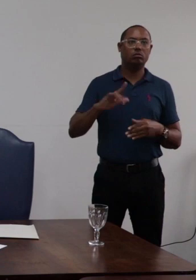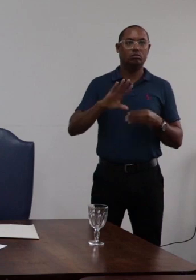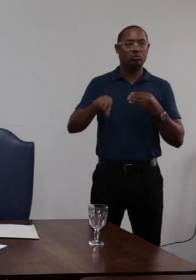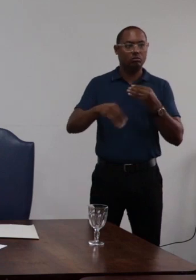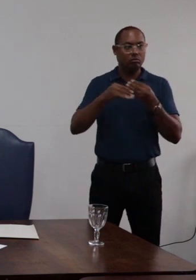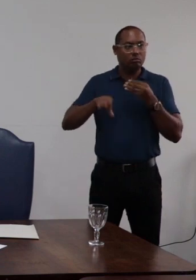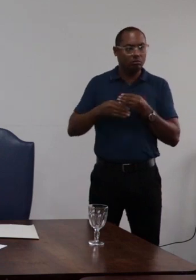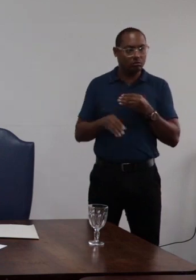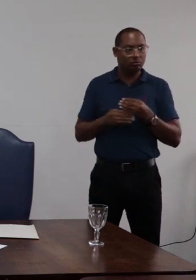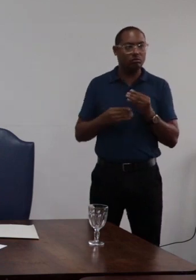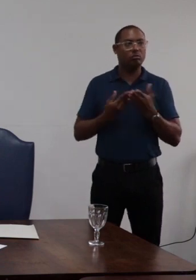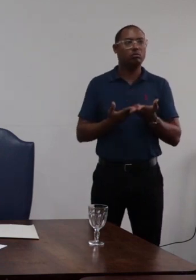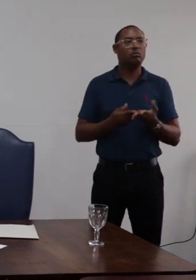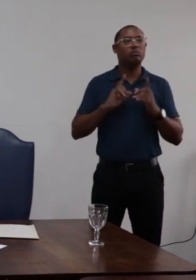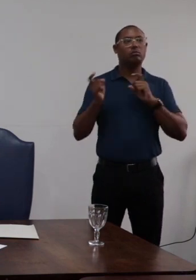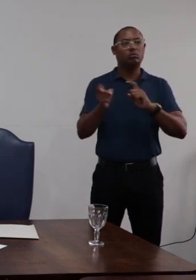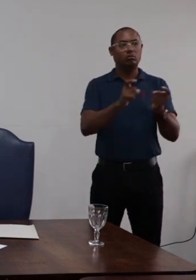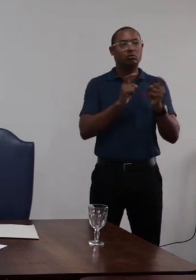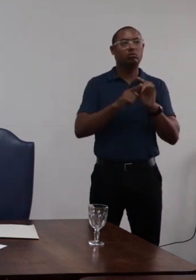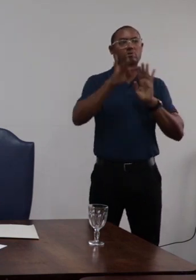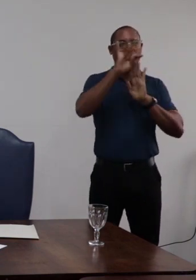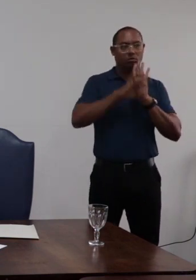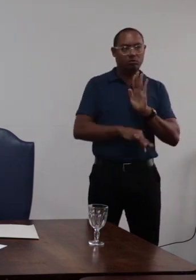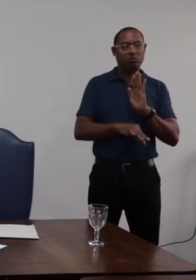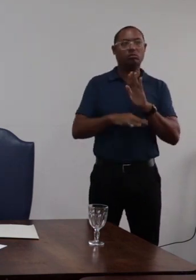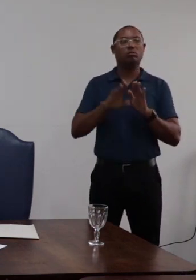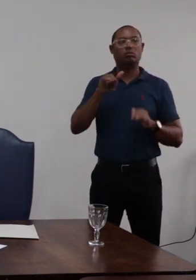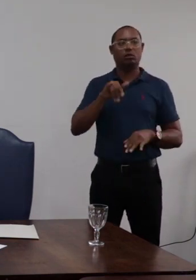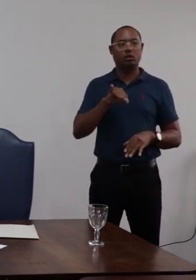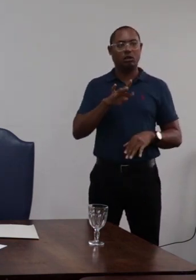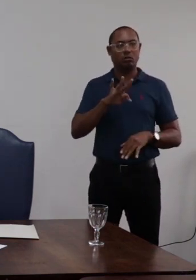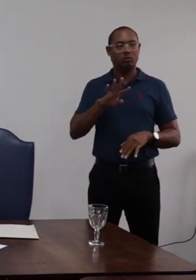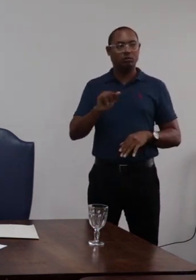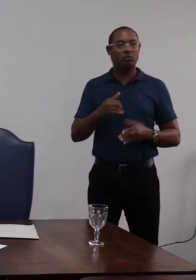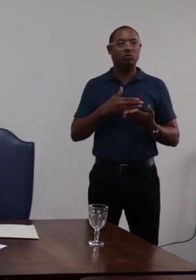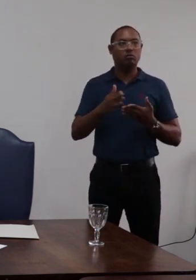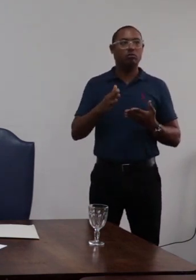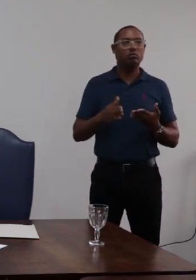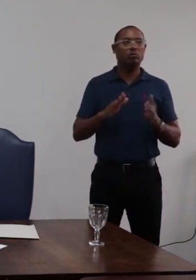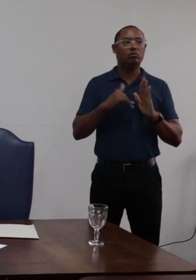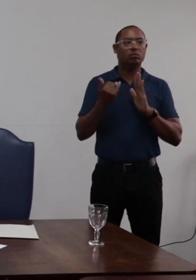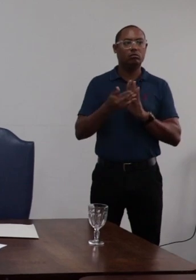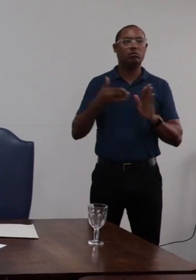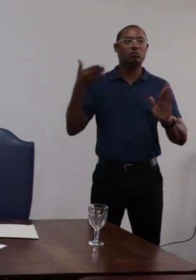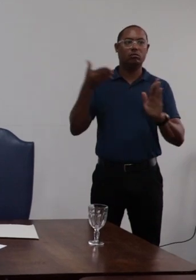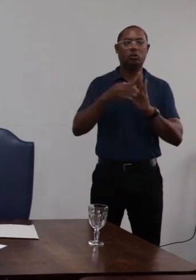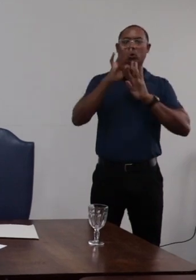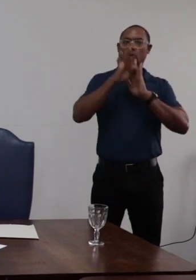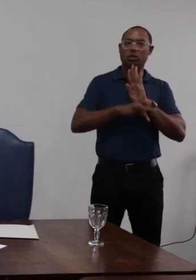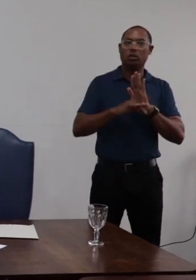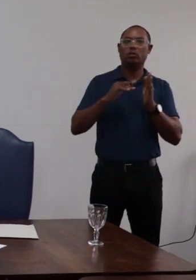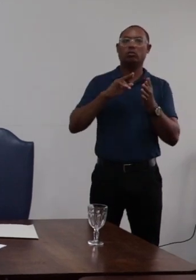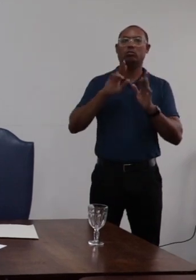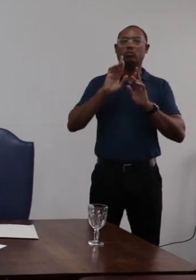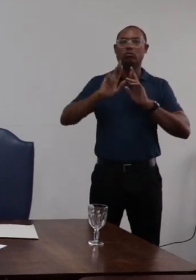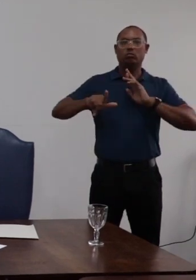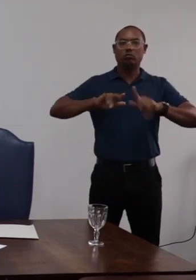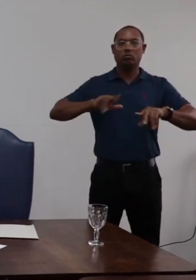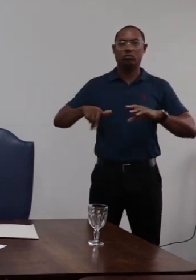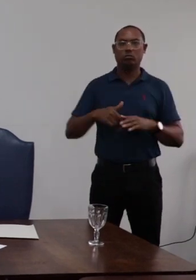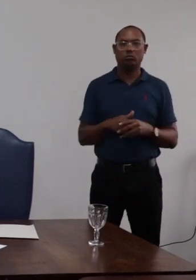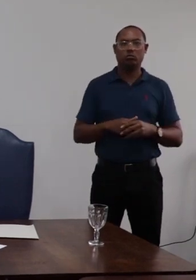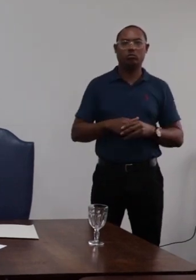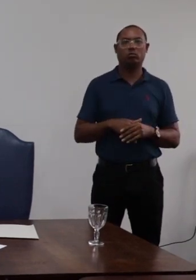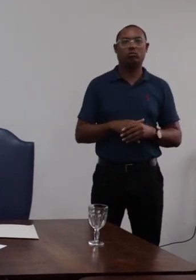a ser inseridos escorreram discutidos no texto original em junta sempre que eu escrevi o texto discutido em várias reuniões